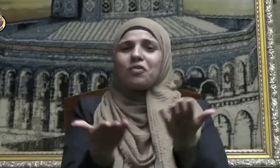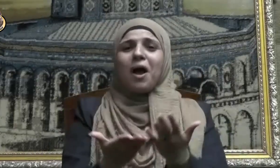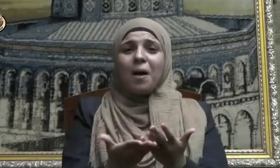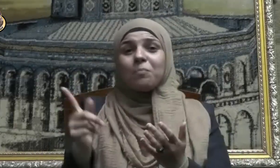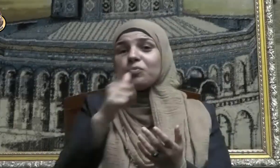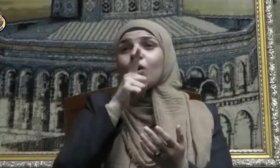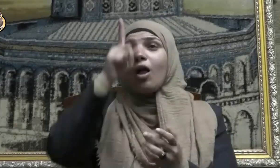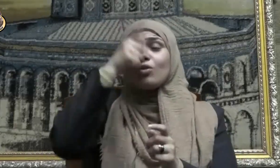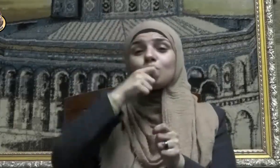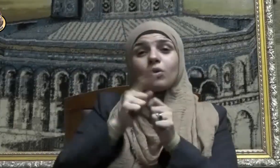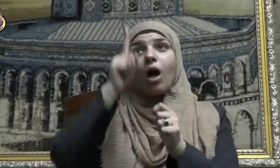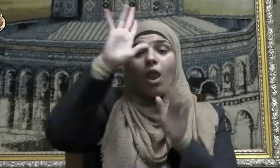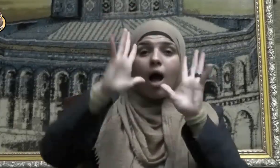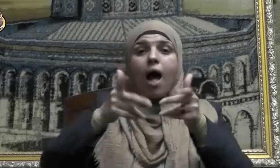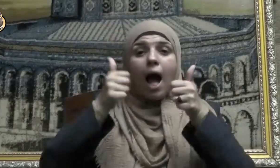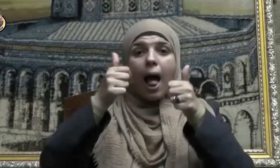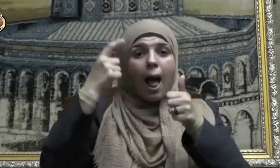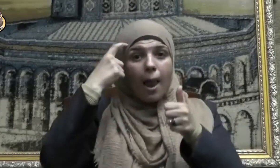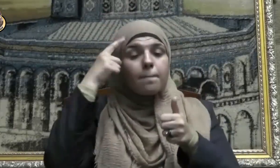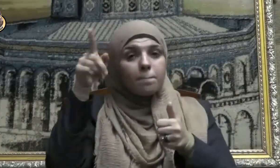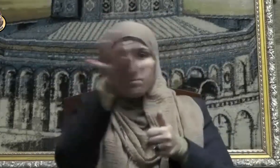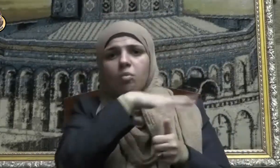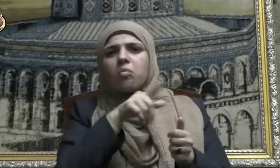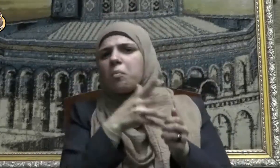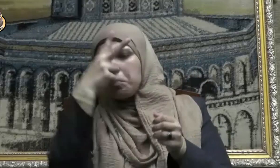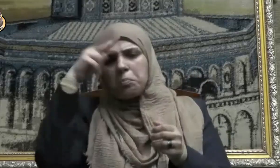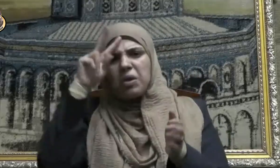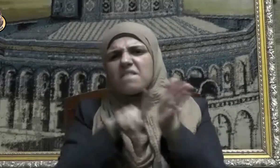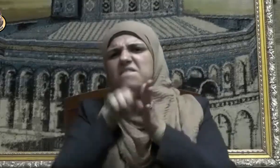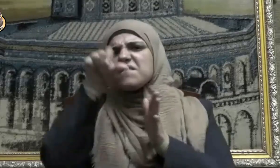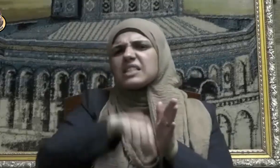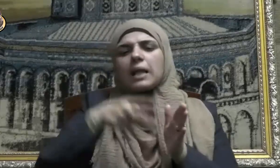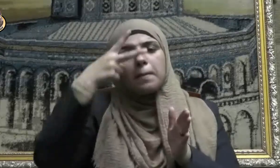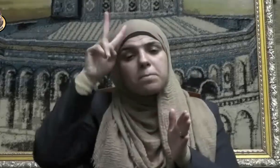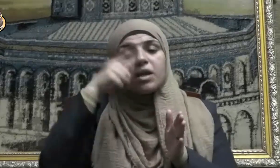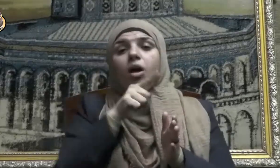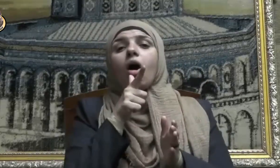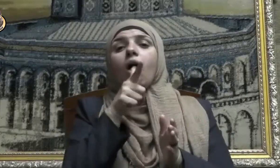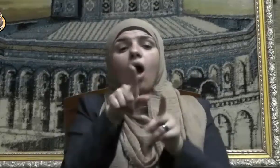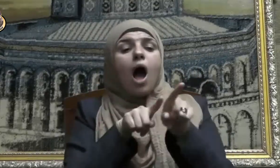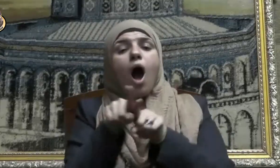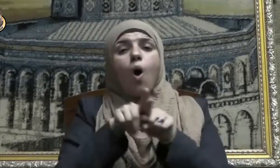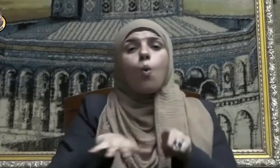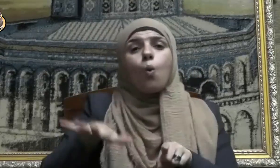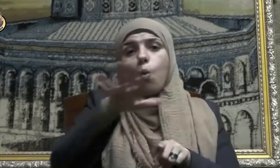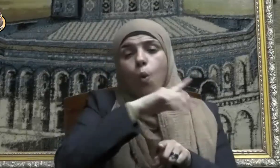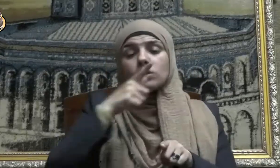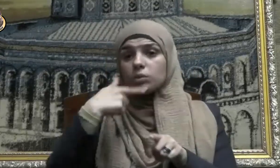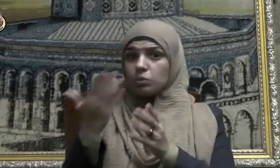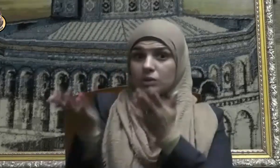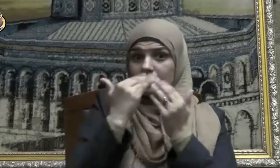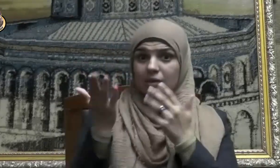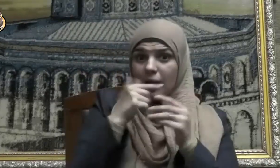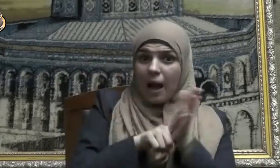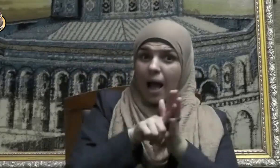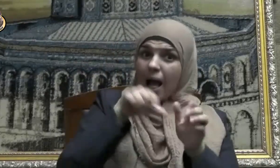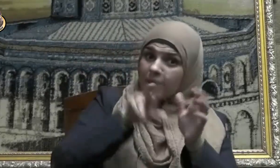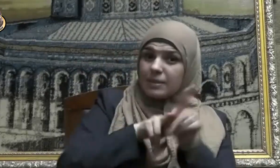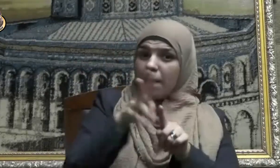يعلم الله المعوقين منكم والقائلين لإخوانهم هلم إلينا ولا يأتون